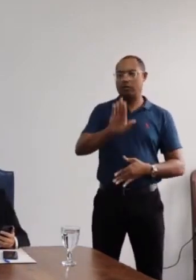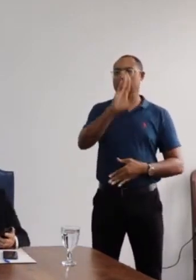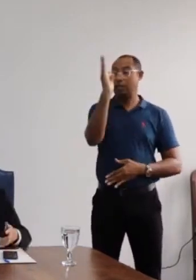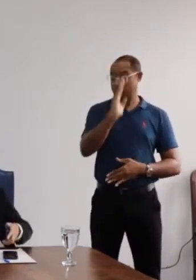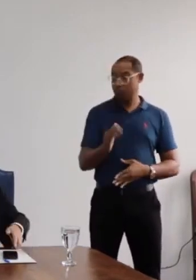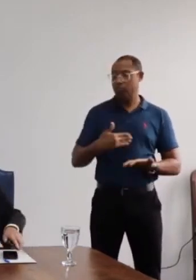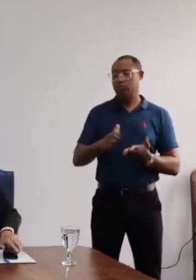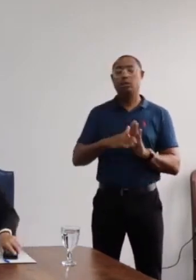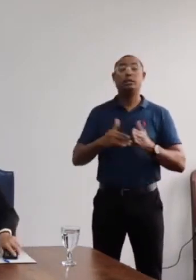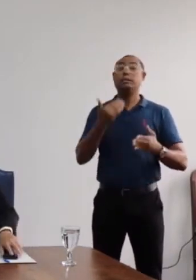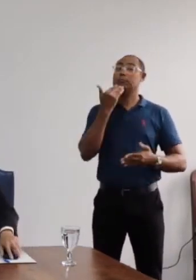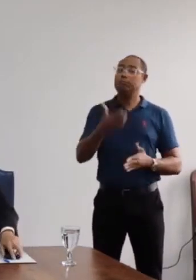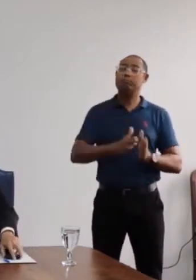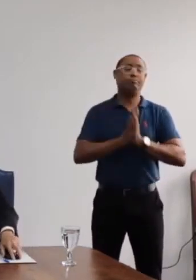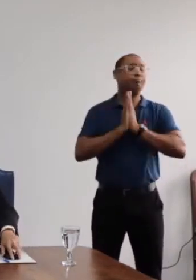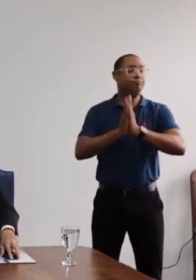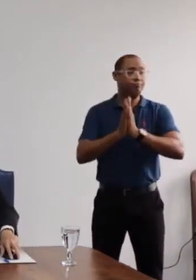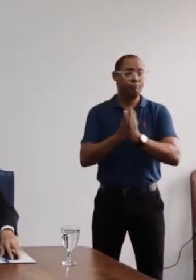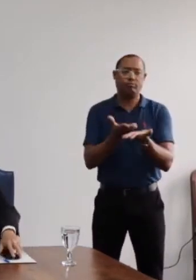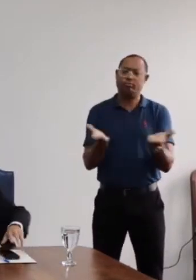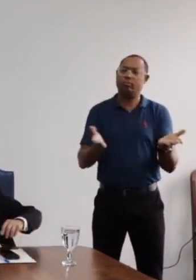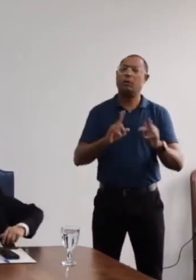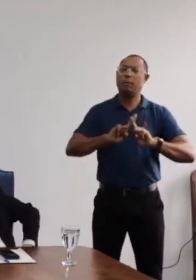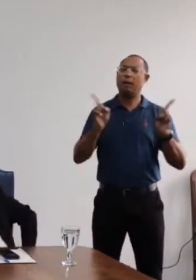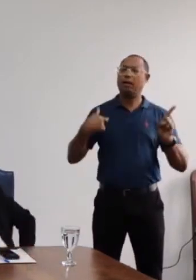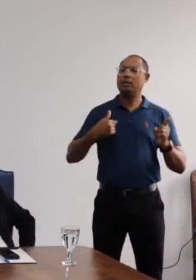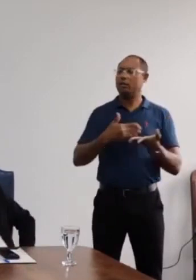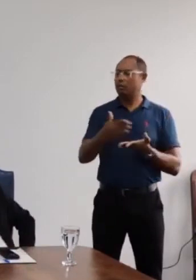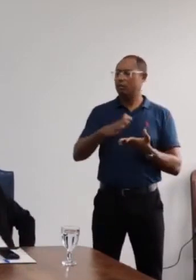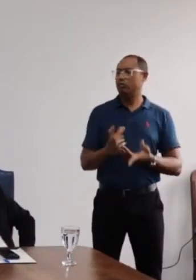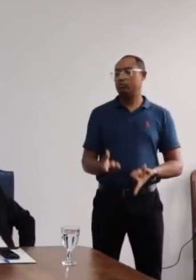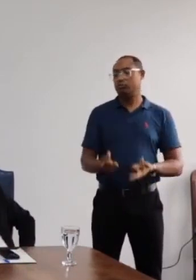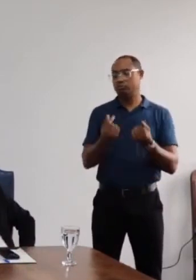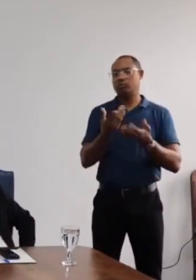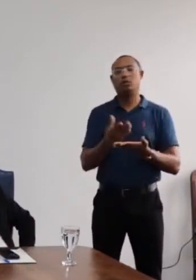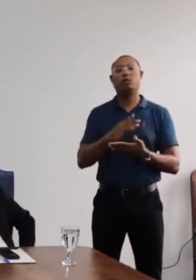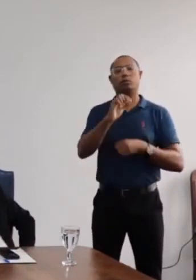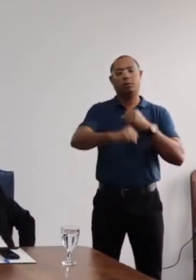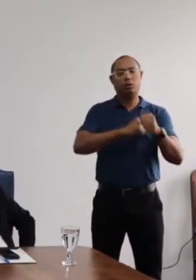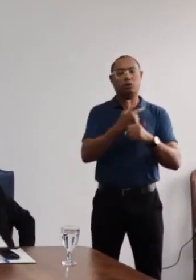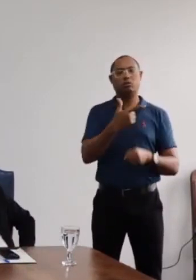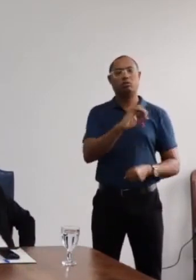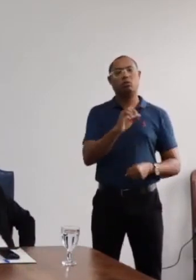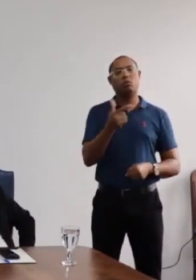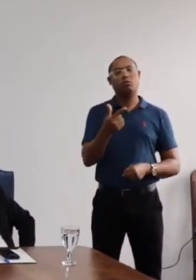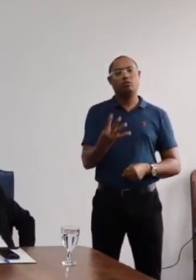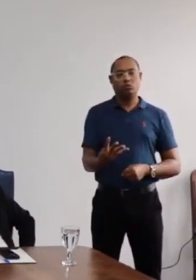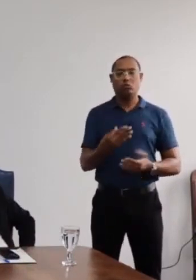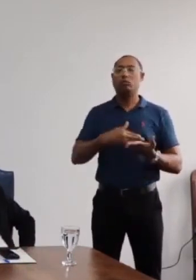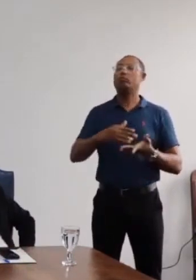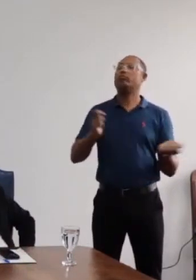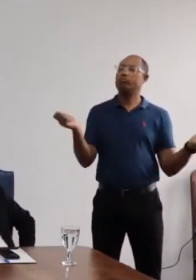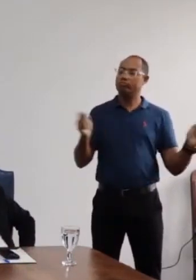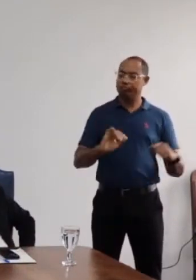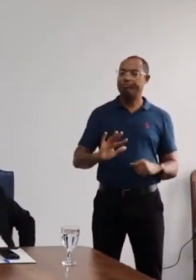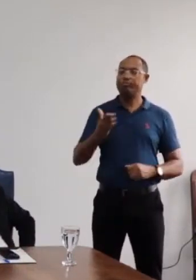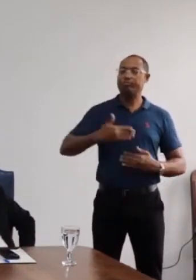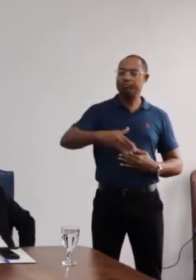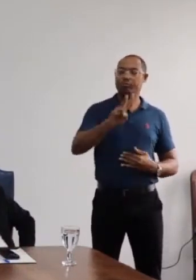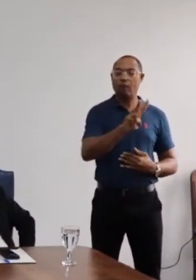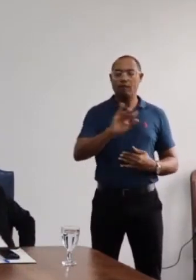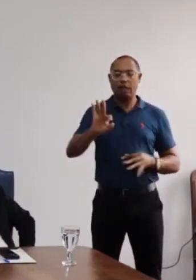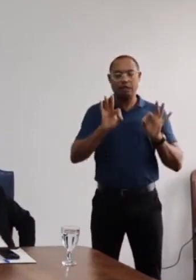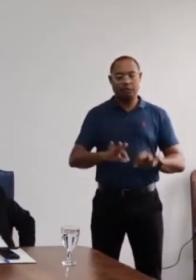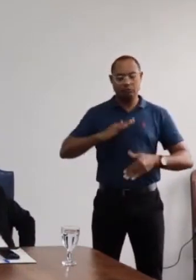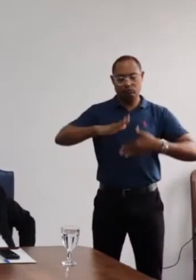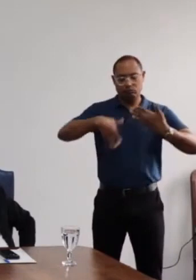e fez um apelo, no sentido, sobretudo, da construção do orçamento para o ano de 2024, que deverá iniciar a